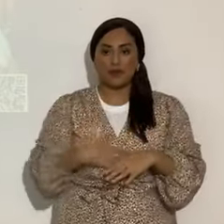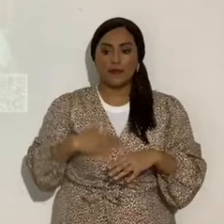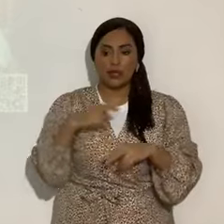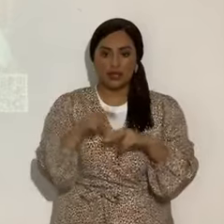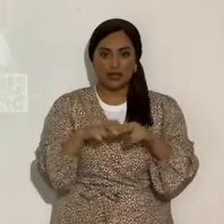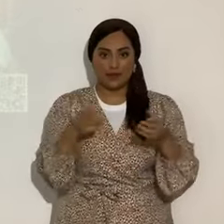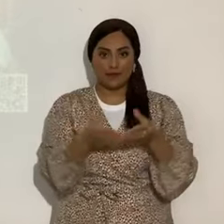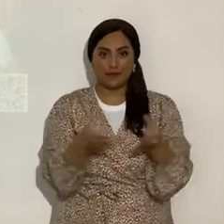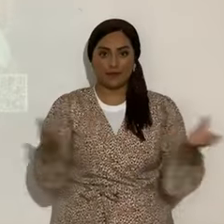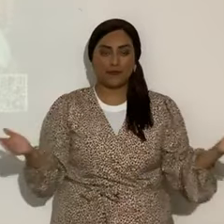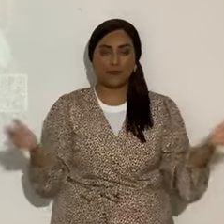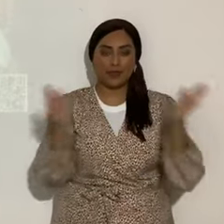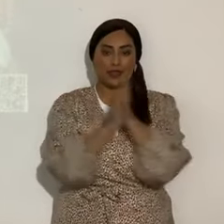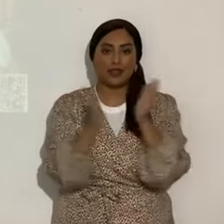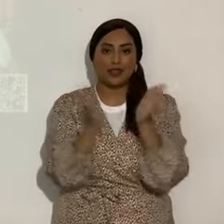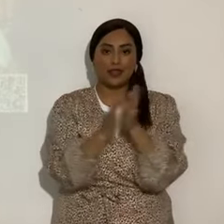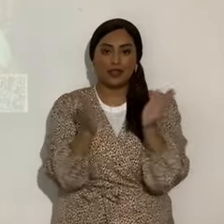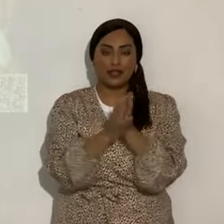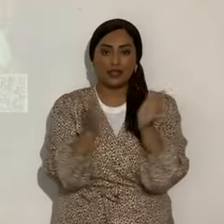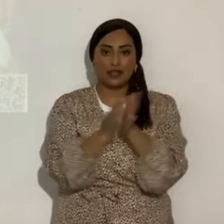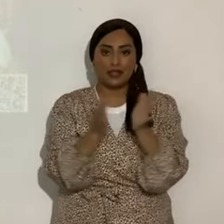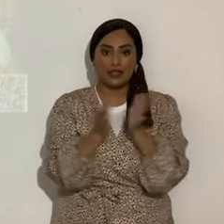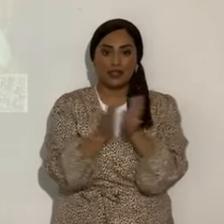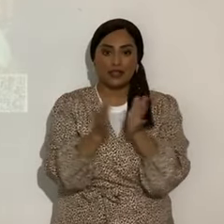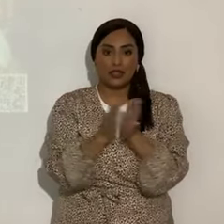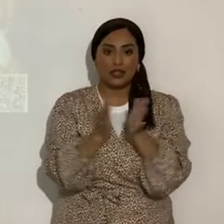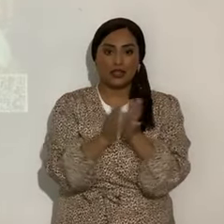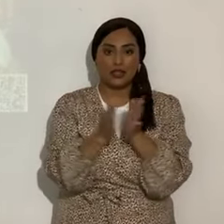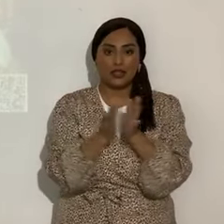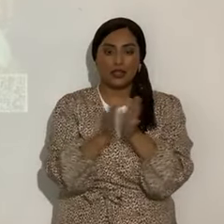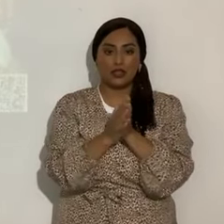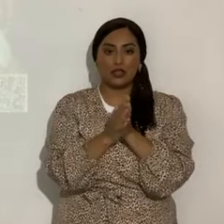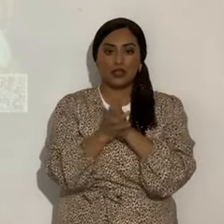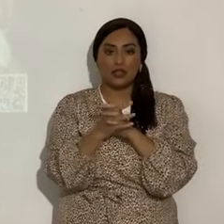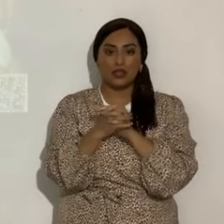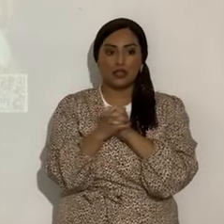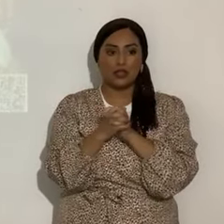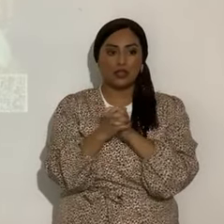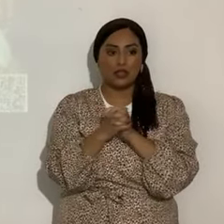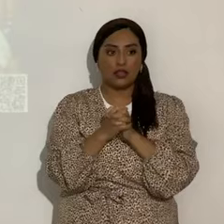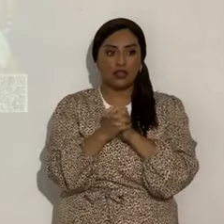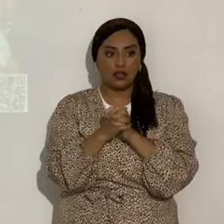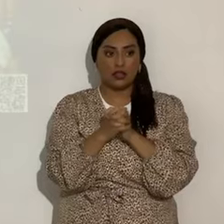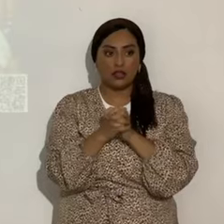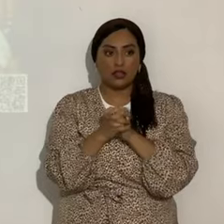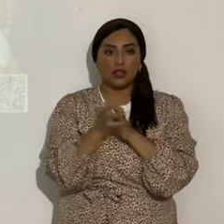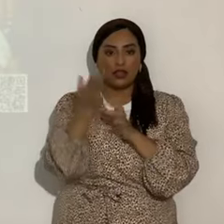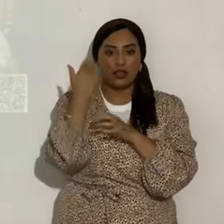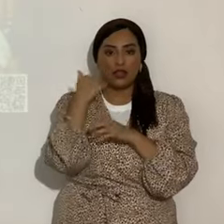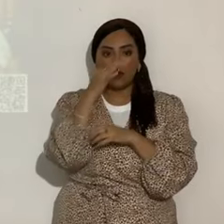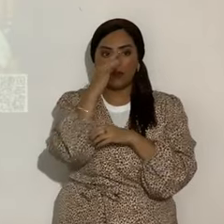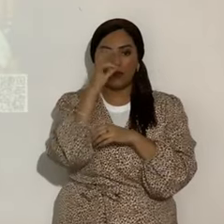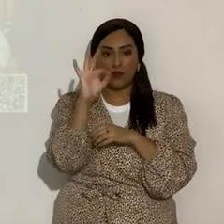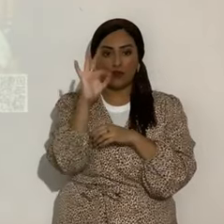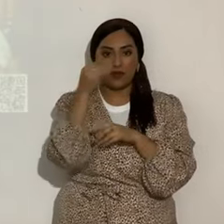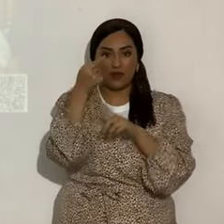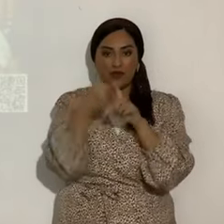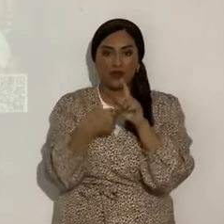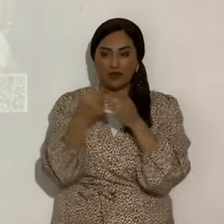podemos aplaudir porque es fiesta esta. Como están los tiempos, hace un par de horas antes de estar